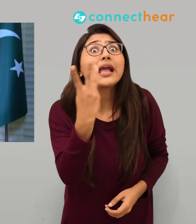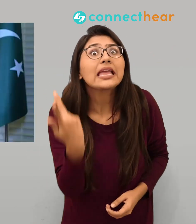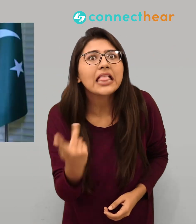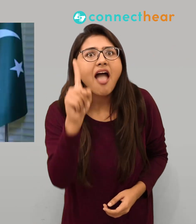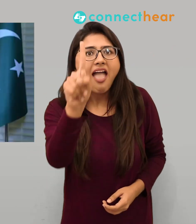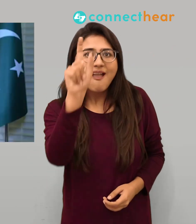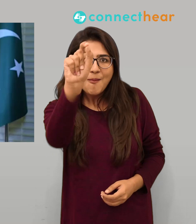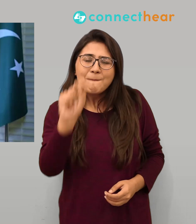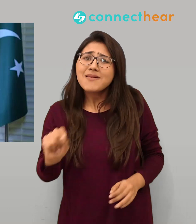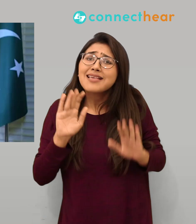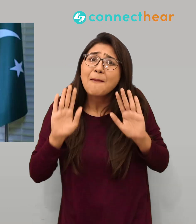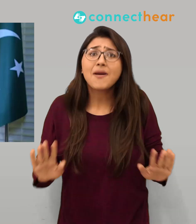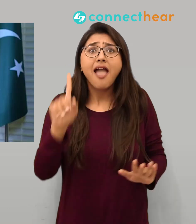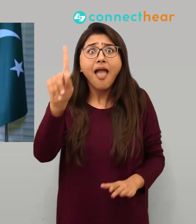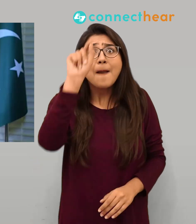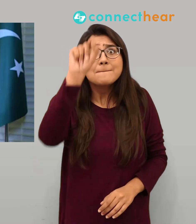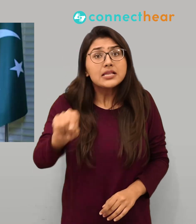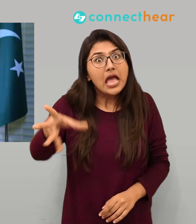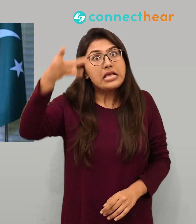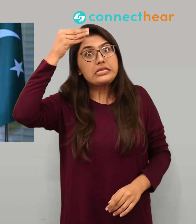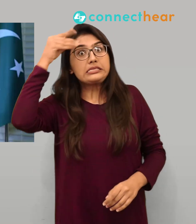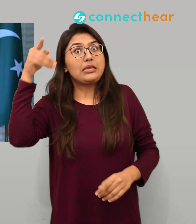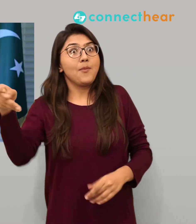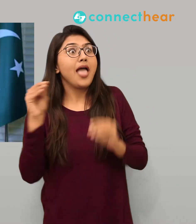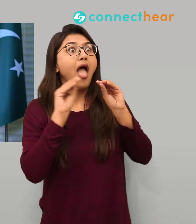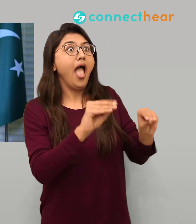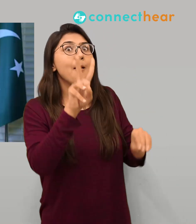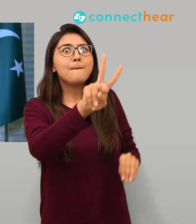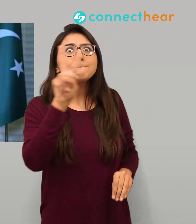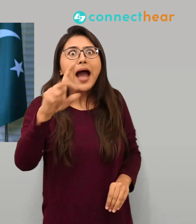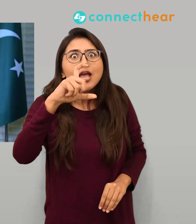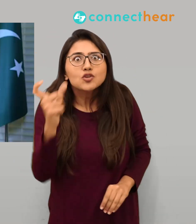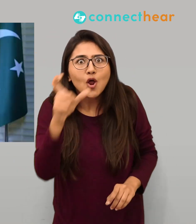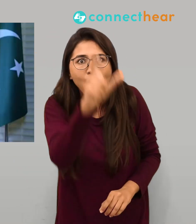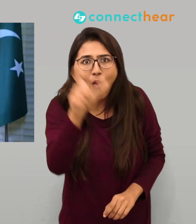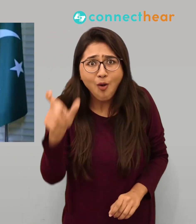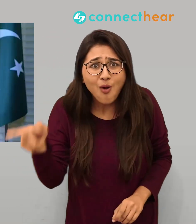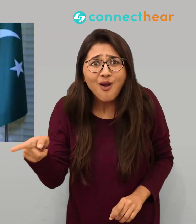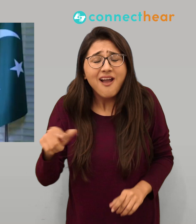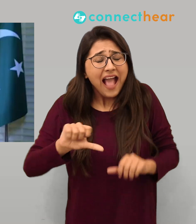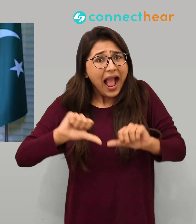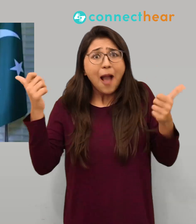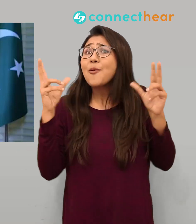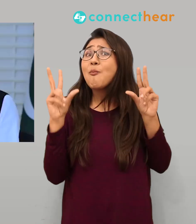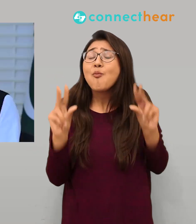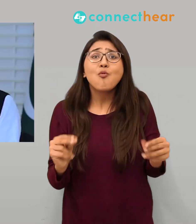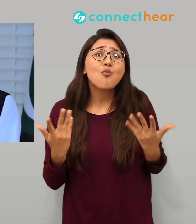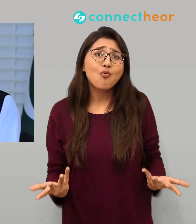ایک فیصد پاکستانی بائیس کور پاکستانیوں کا بوجھ اٹھا رہے ہیں یہ ناممکن ہے کوئی